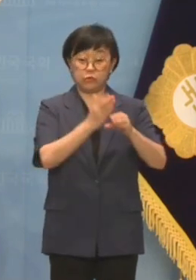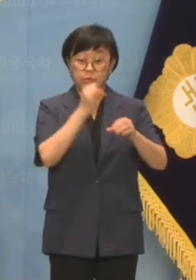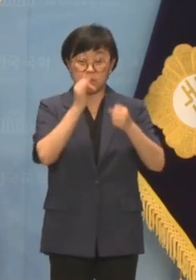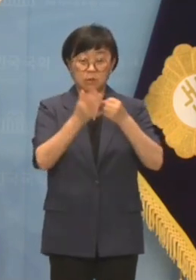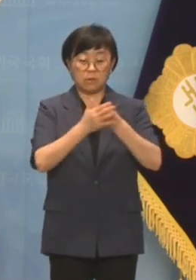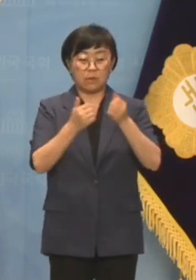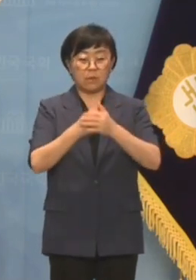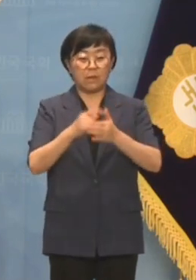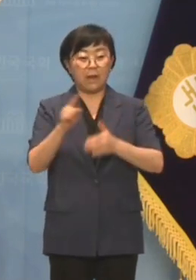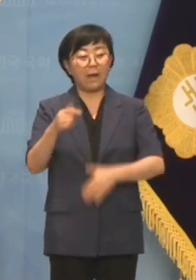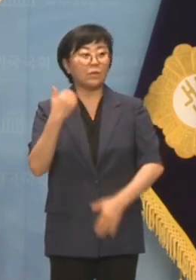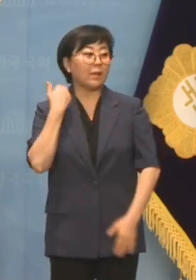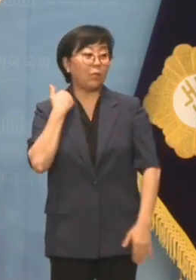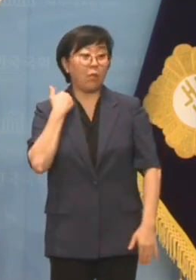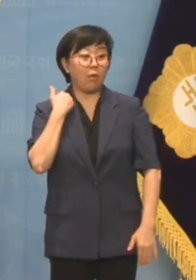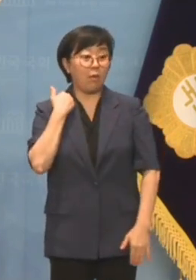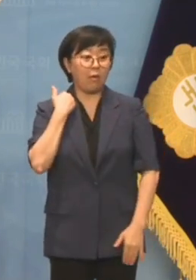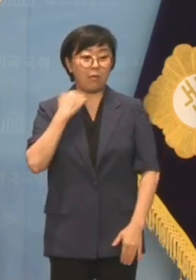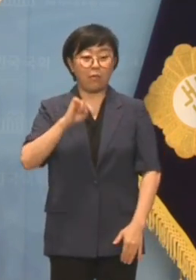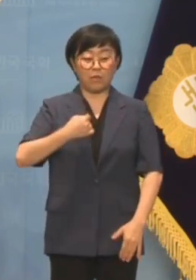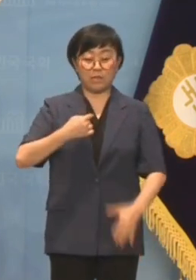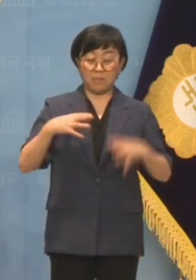눈에 보이는 것이 없습니까?